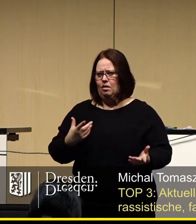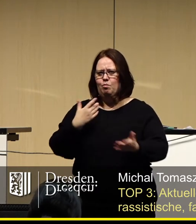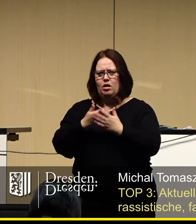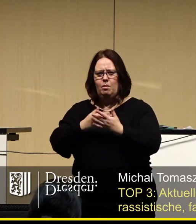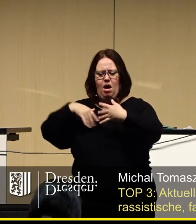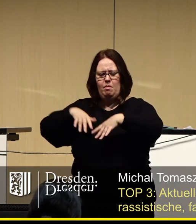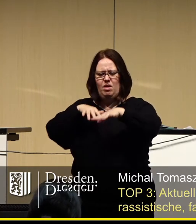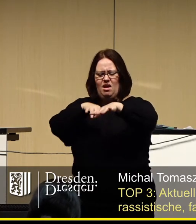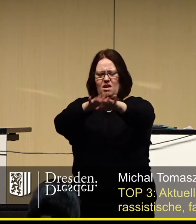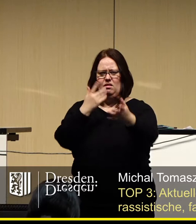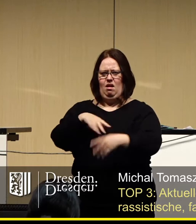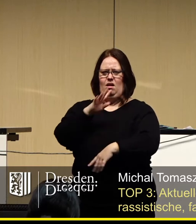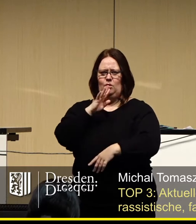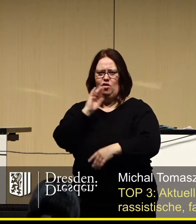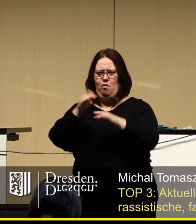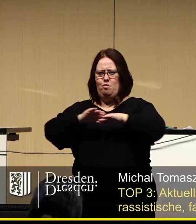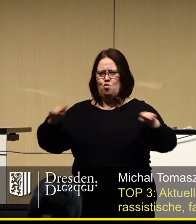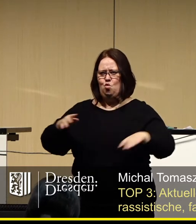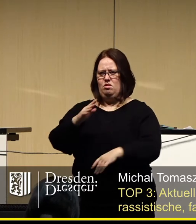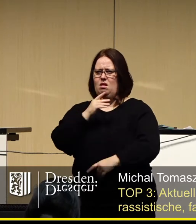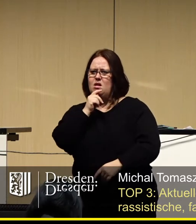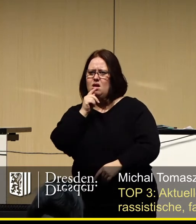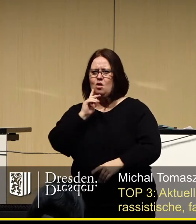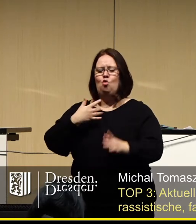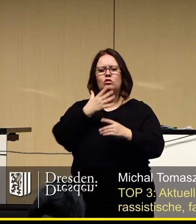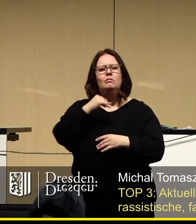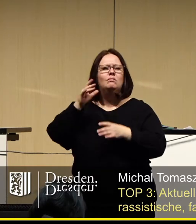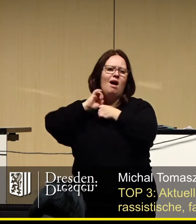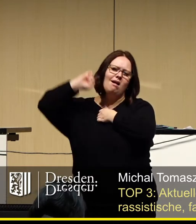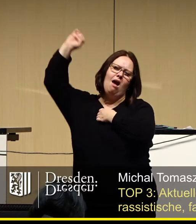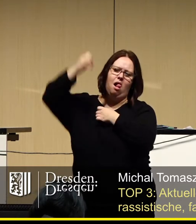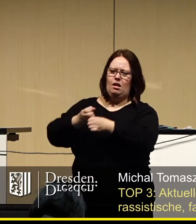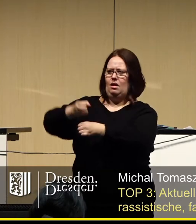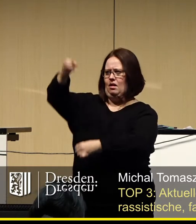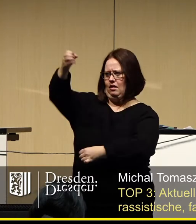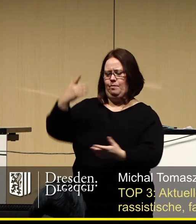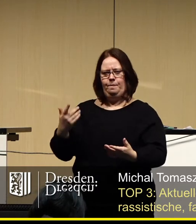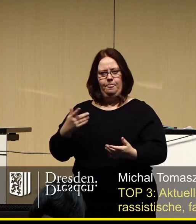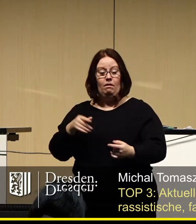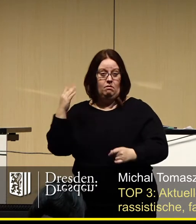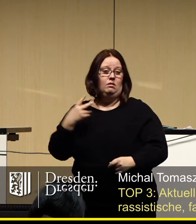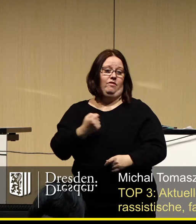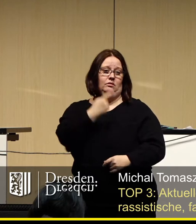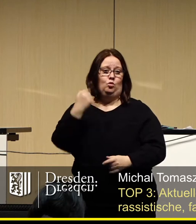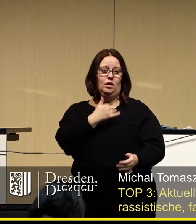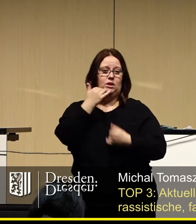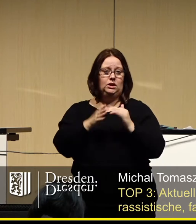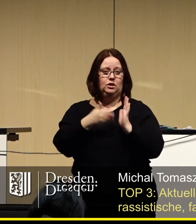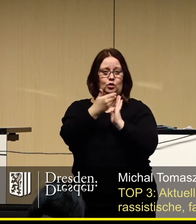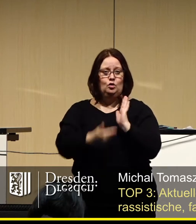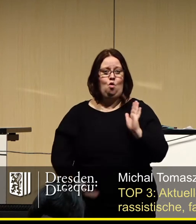bei Pegida, die Redebeiträge auf ihren Bühnen und die kunstvollen Galgen davor, ja, die Geschichte des 20. Jahrhunderts,